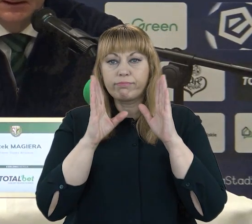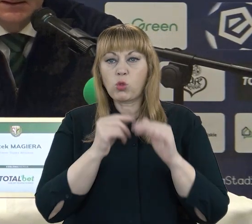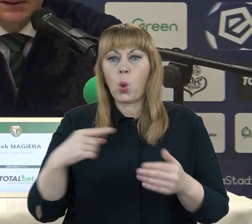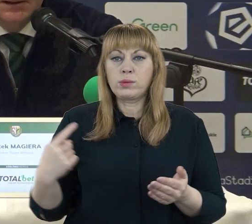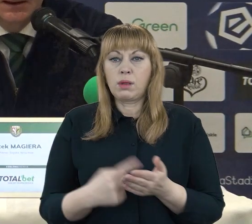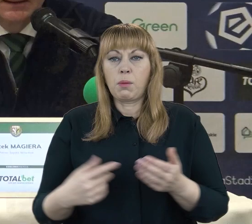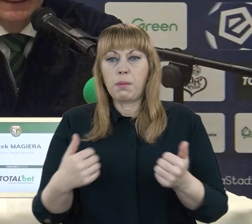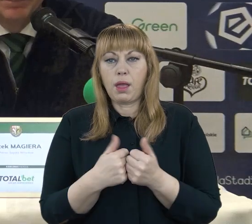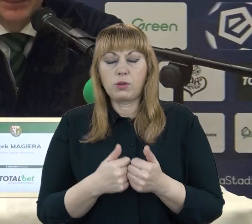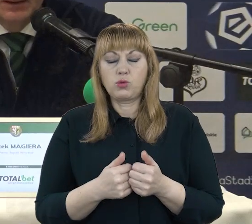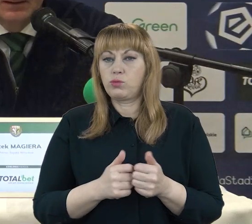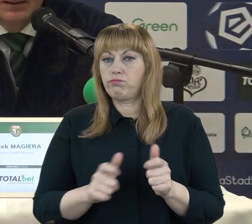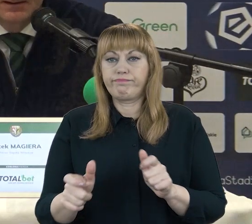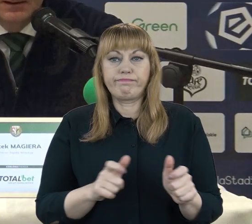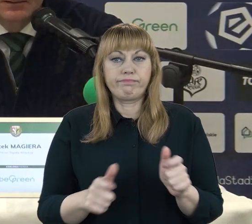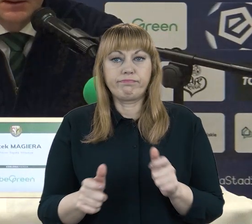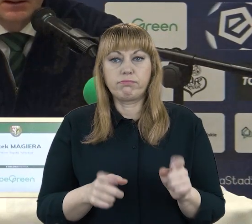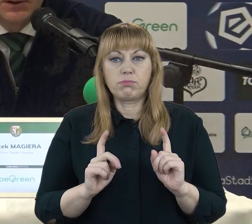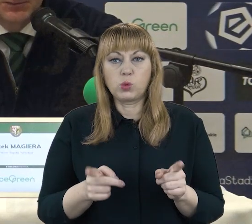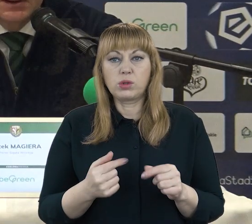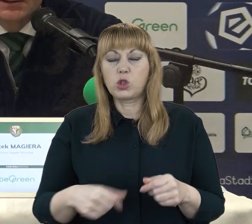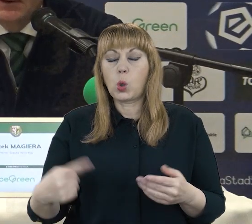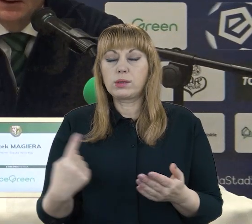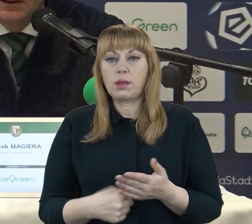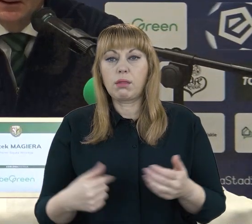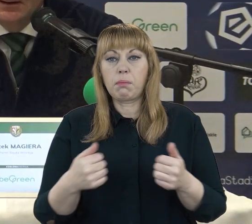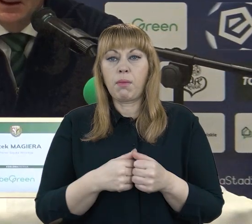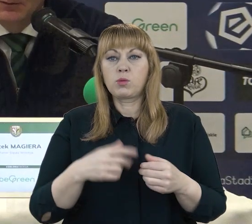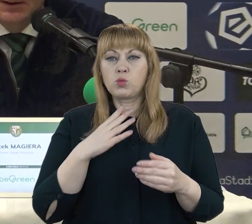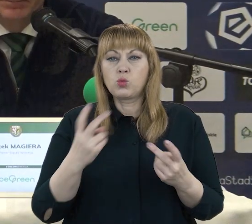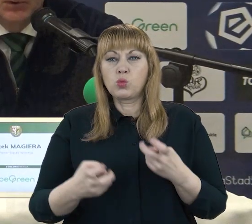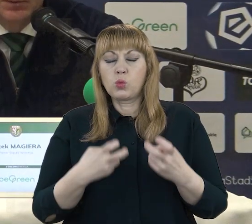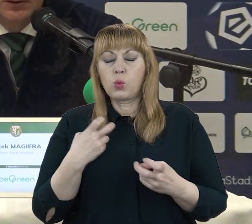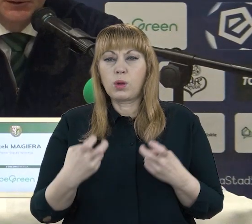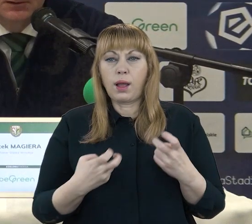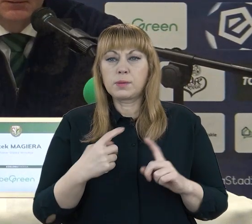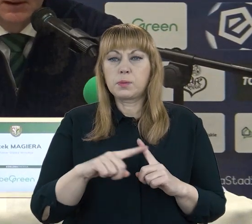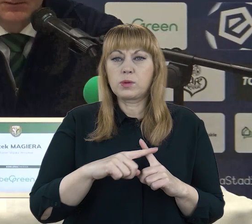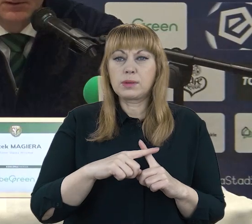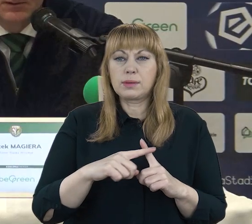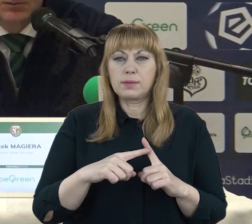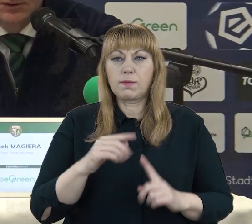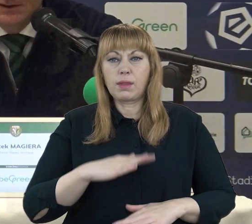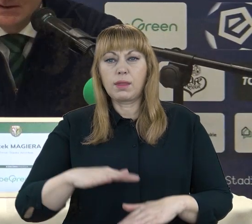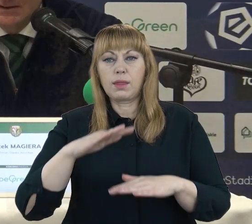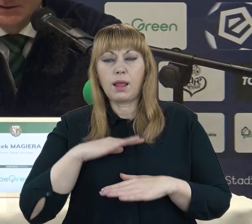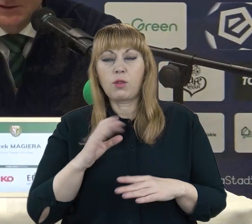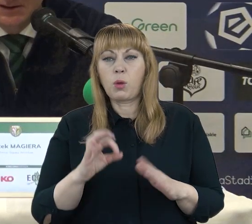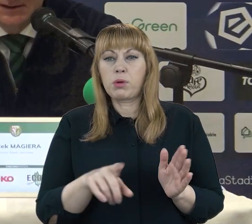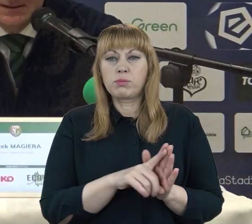znalezienia na ten ostatni mecz pozytywnej energii, aury, dobrego przygotowania, bo to jest dzisiaj dla nas